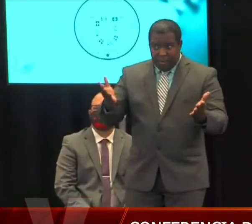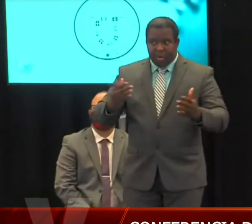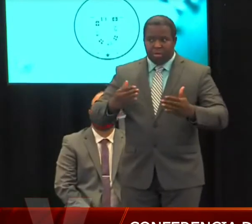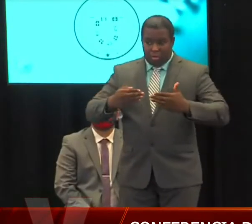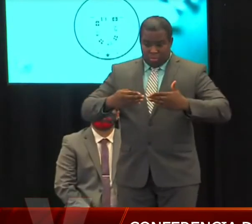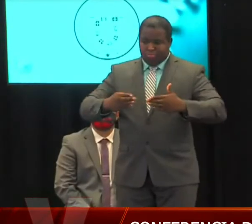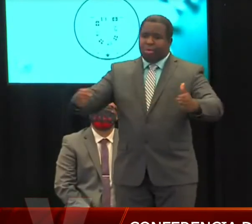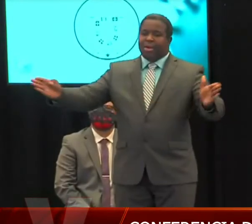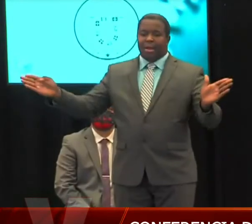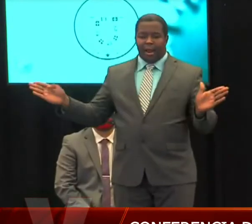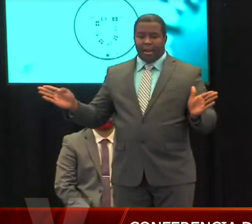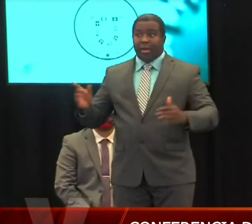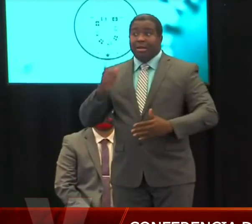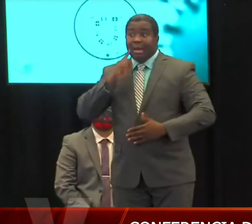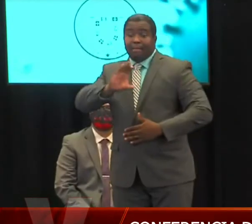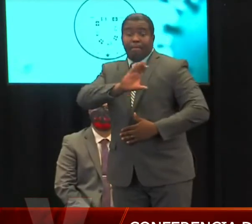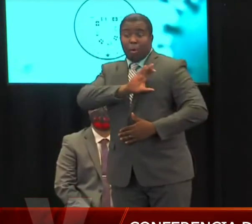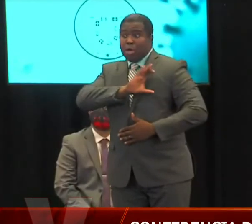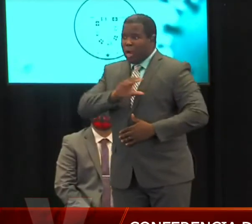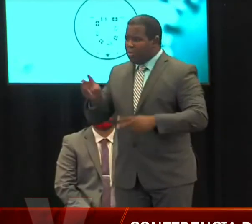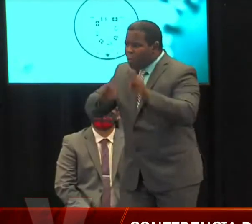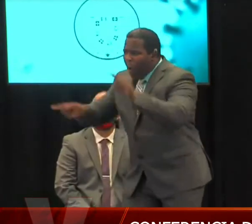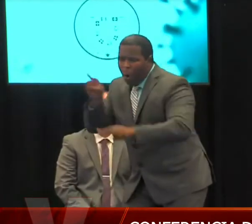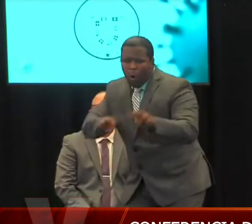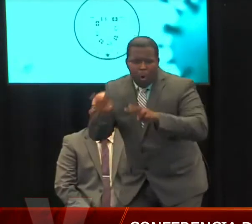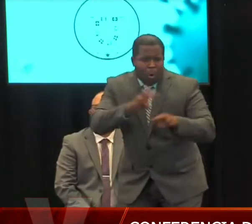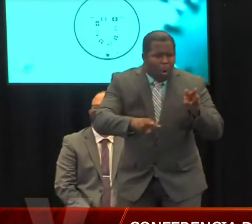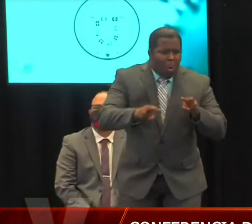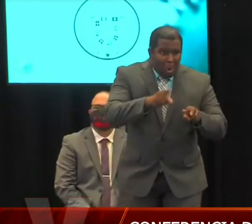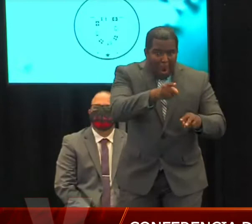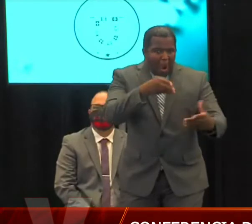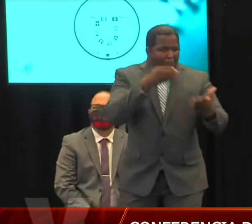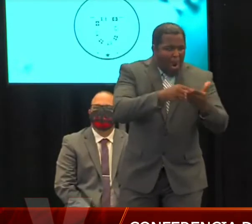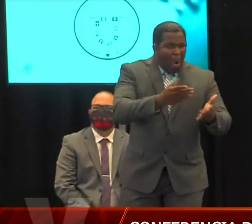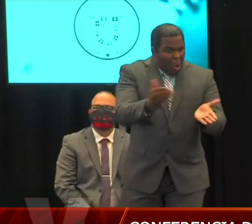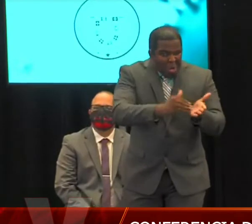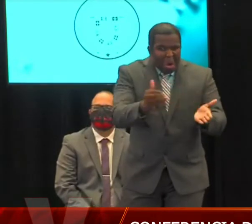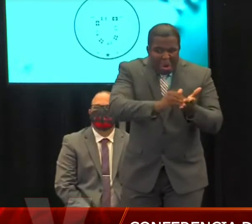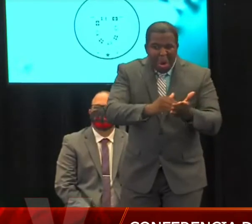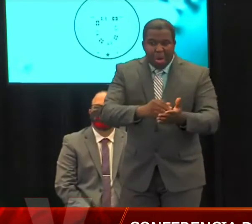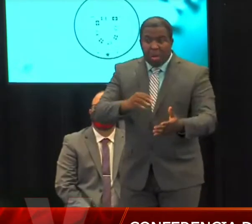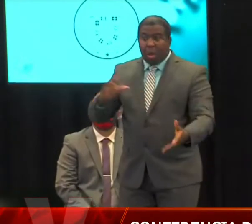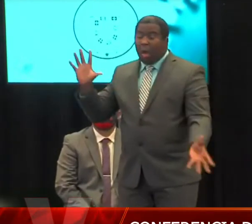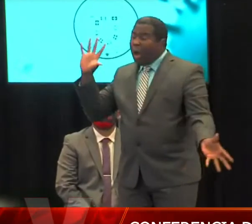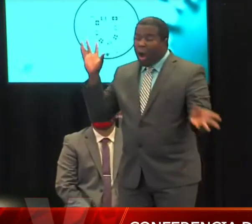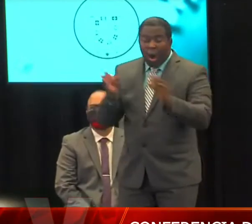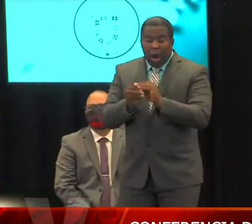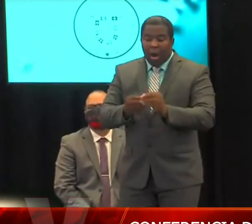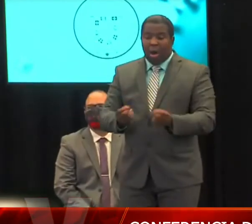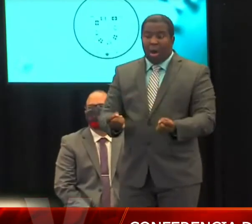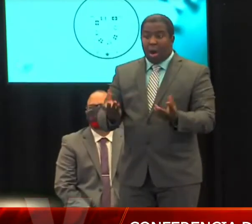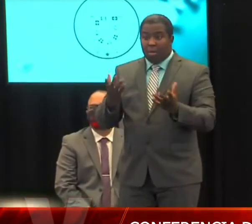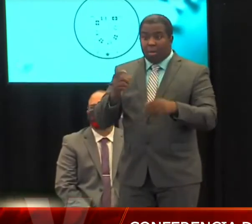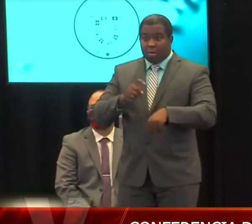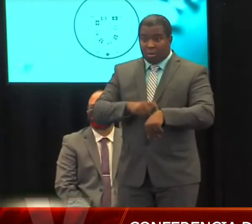septiembre, 176. Lo que quiere decir es que ese Task Force, incluyendo el Departamento de Salud, siempre estuvo activo.